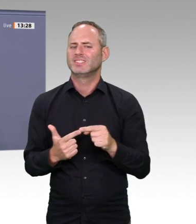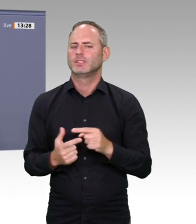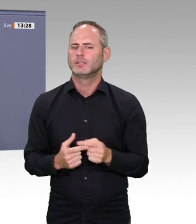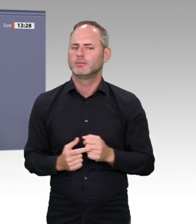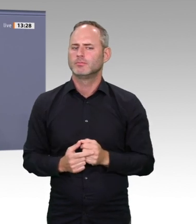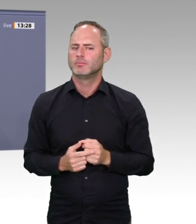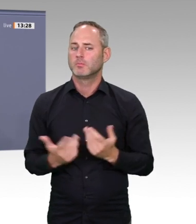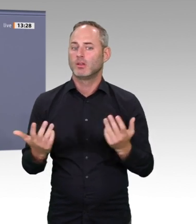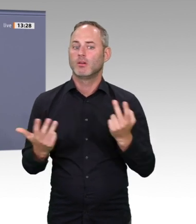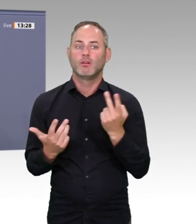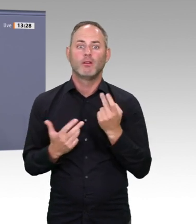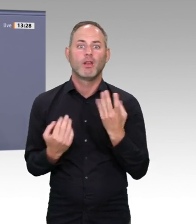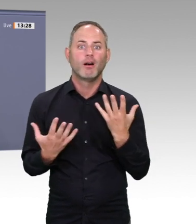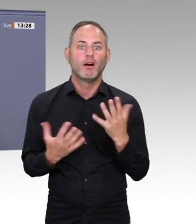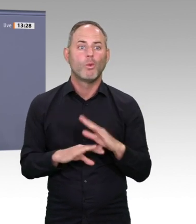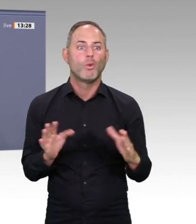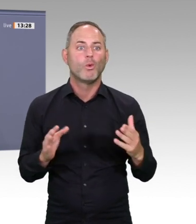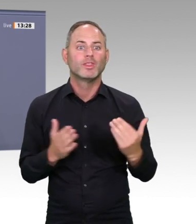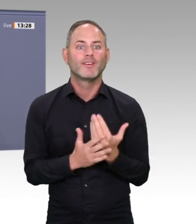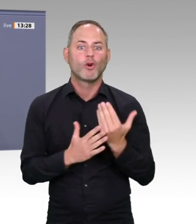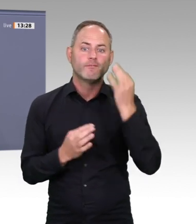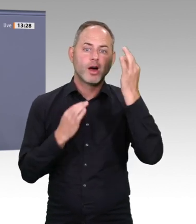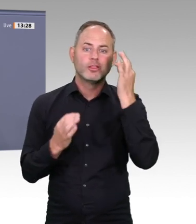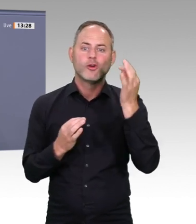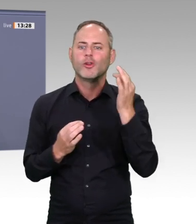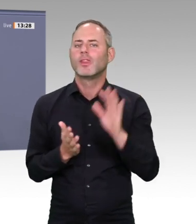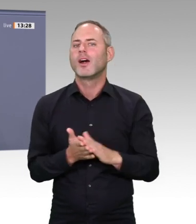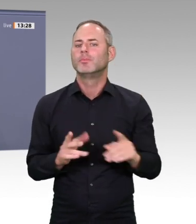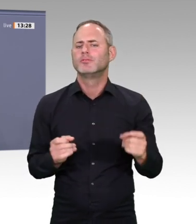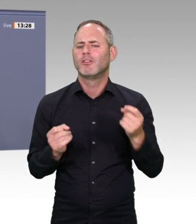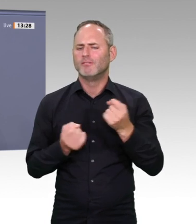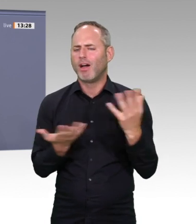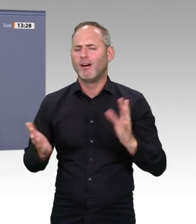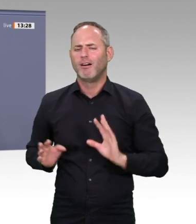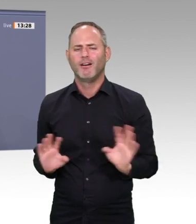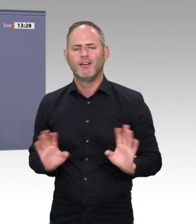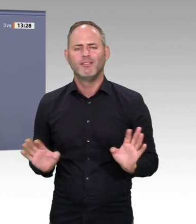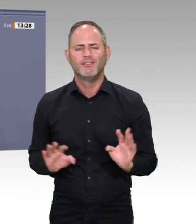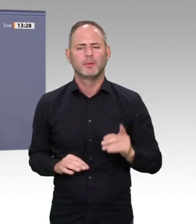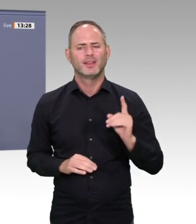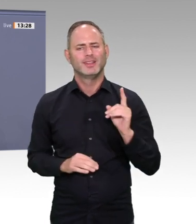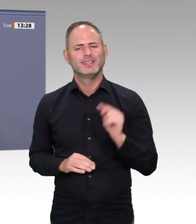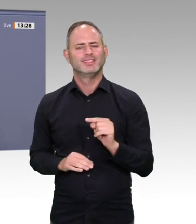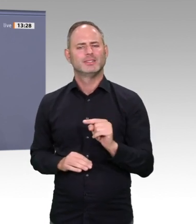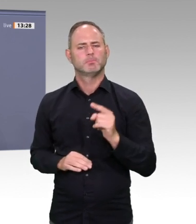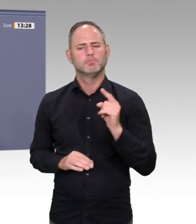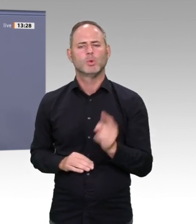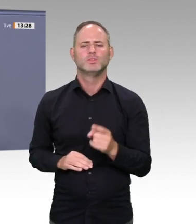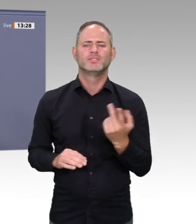Nachhaltigkeitsprobleme lassen sich eben nicht nur technisch, technologisch lösen. Das ist viel zu kurz gesprungen. Und nochmal, meine Damen und Herren, es geht um